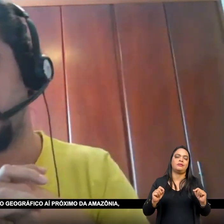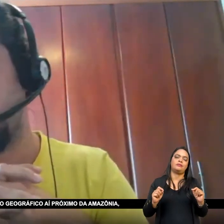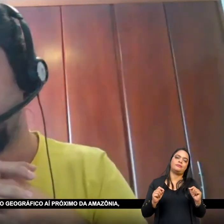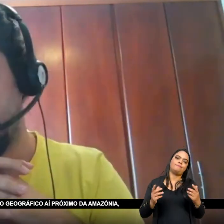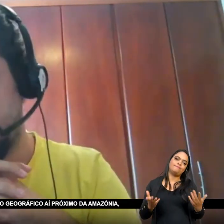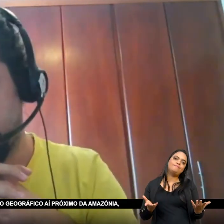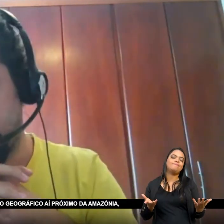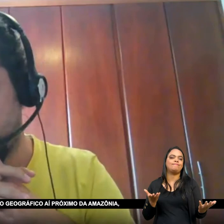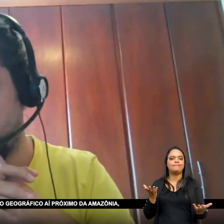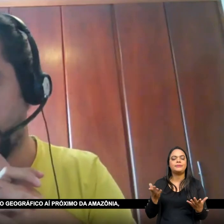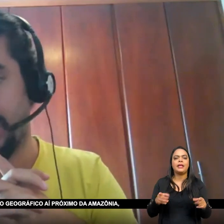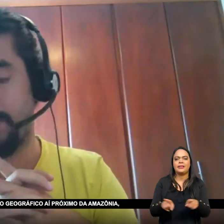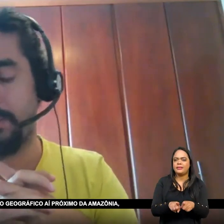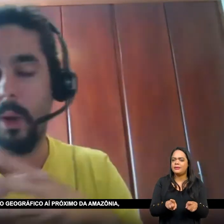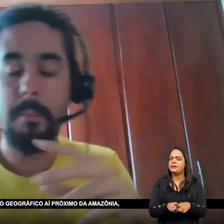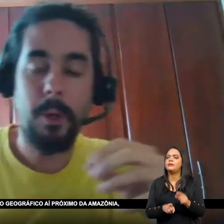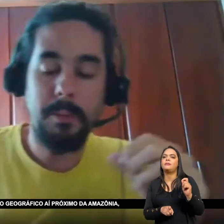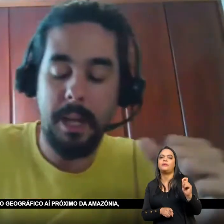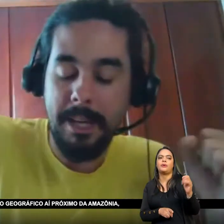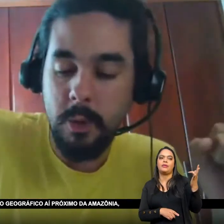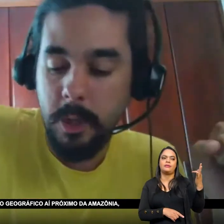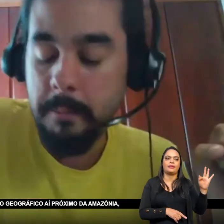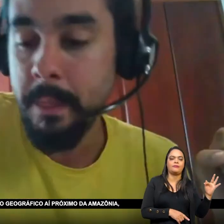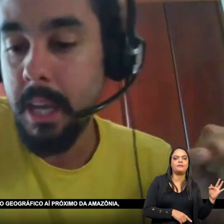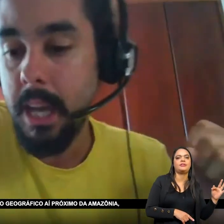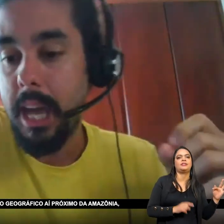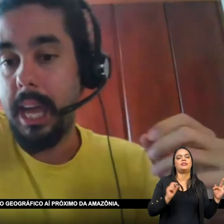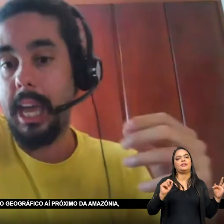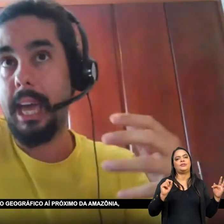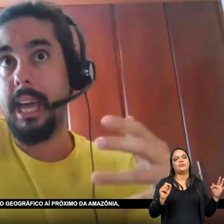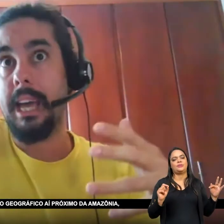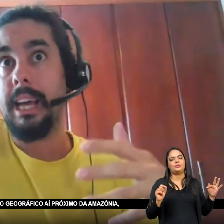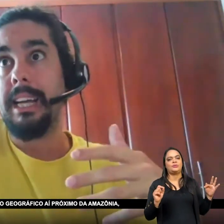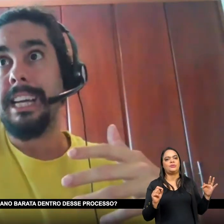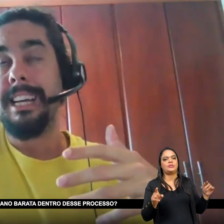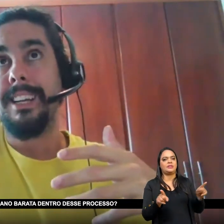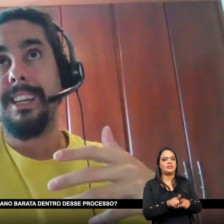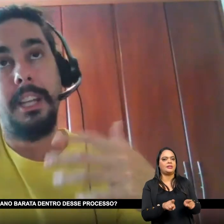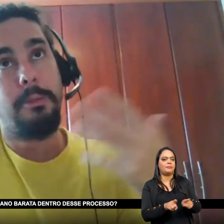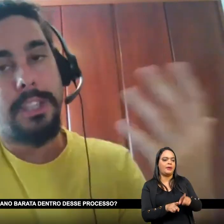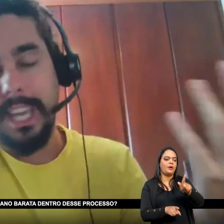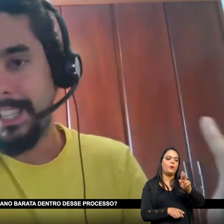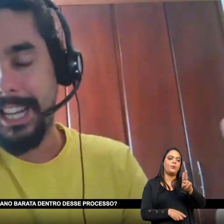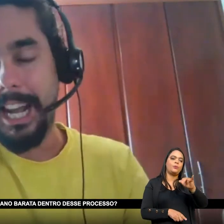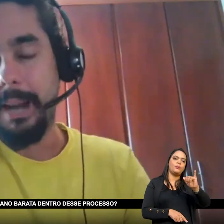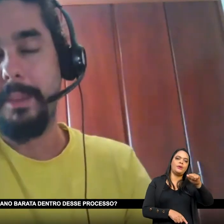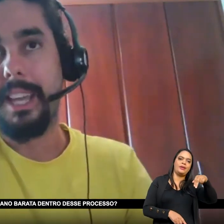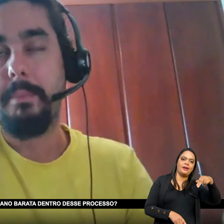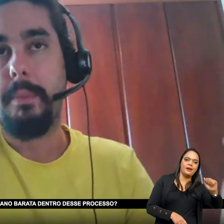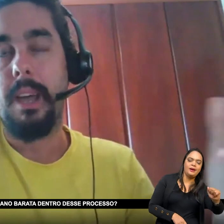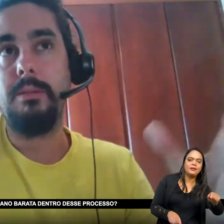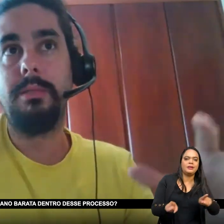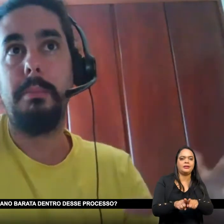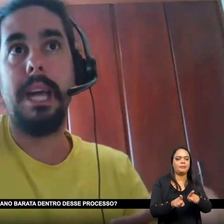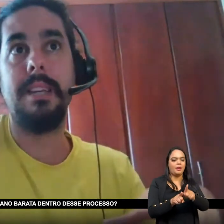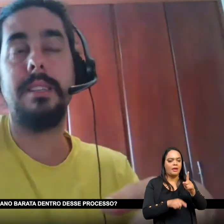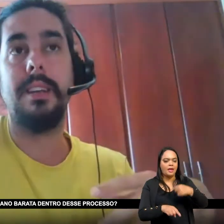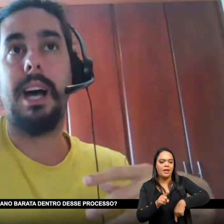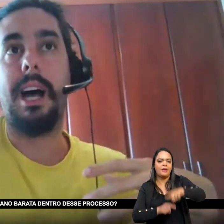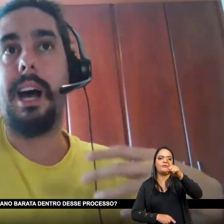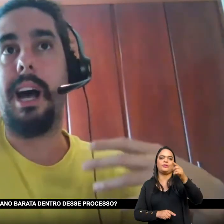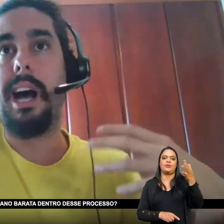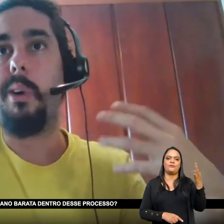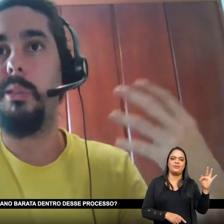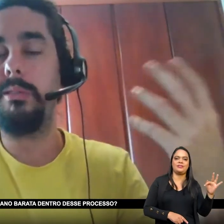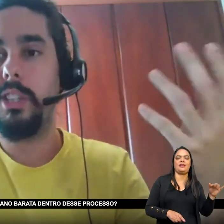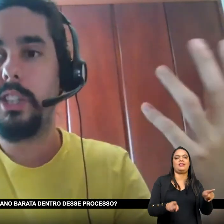falou Desse espaço Geográfico Próximo Da Amazônia Não sei Se cabe Aqui a pergunta Mas